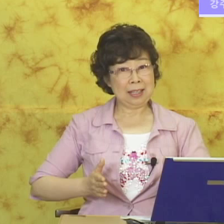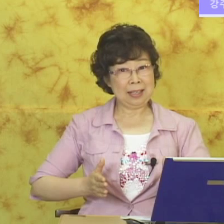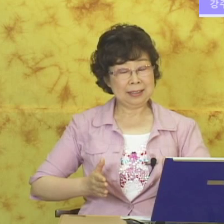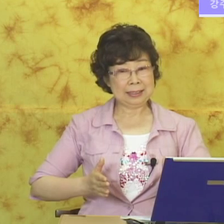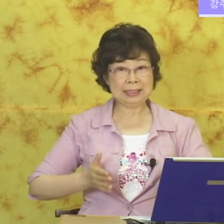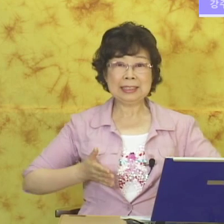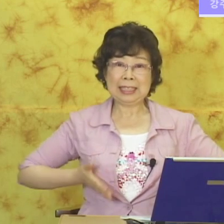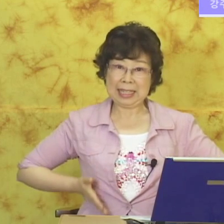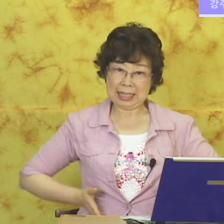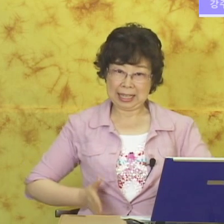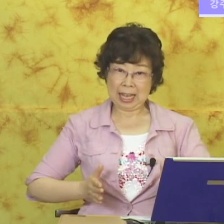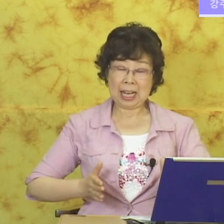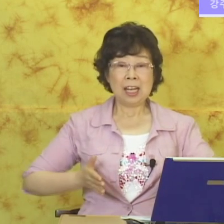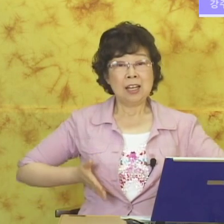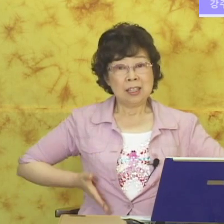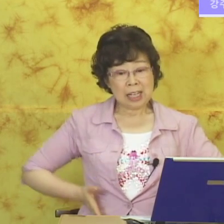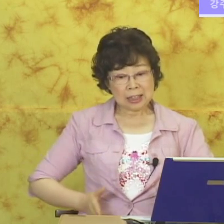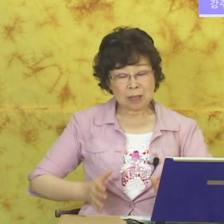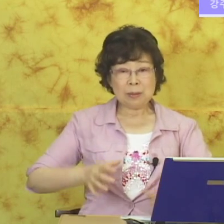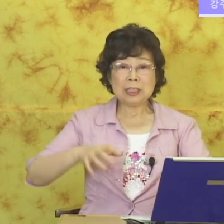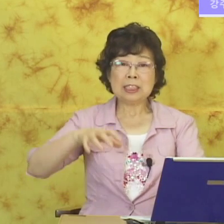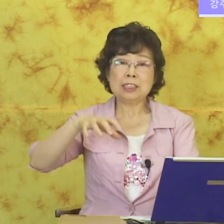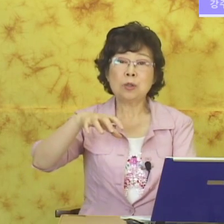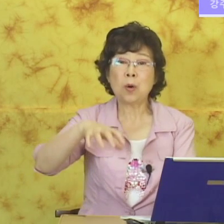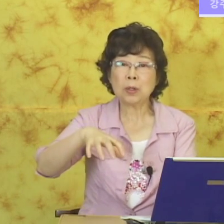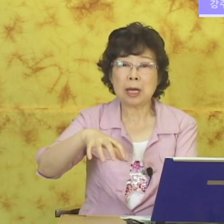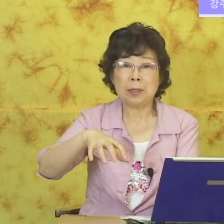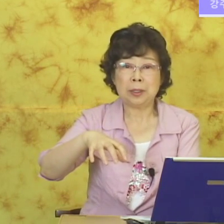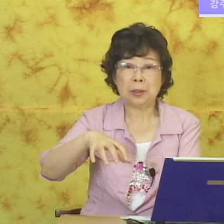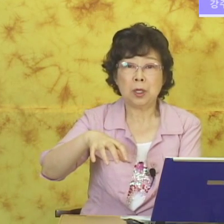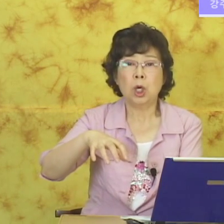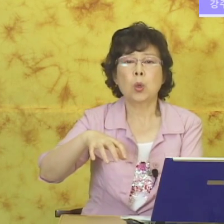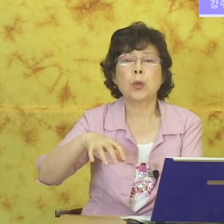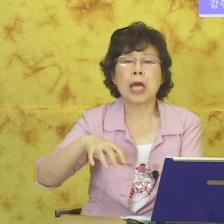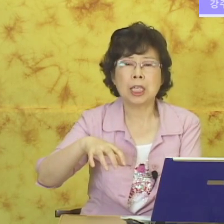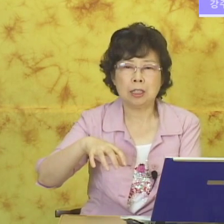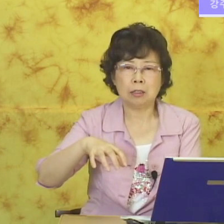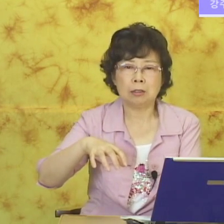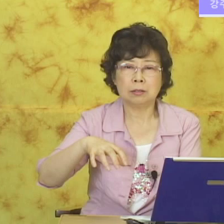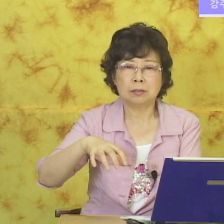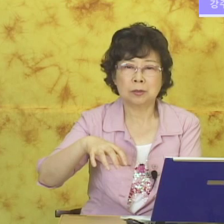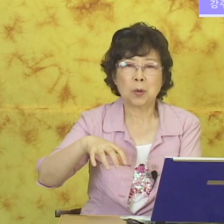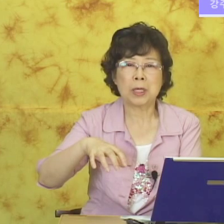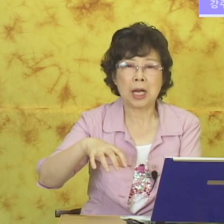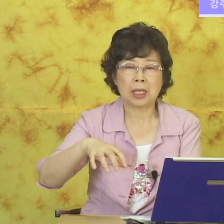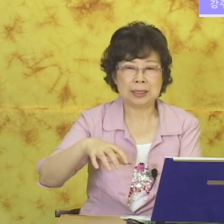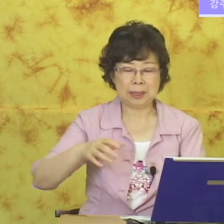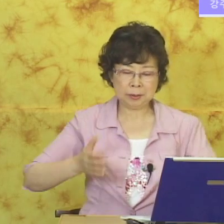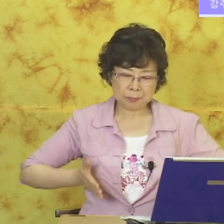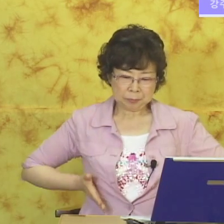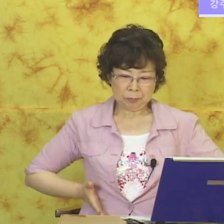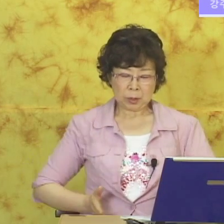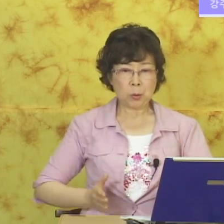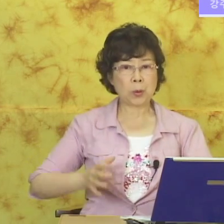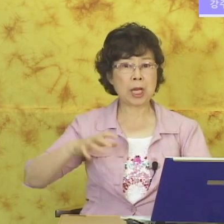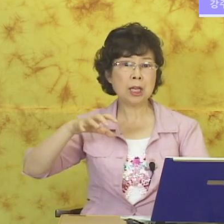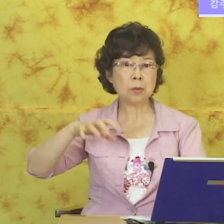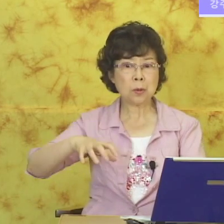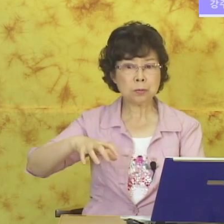다. 낳다. 낳다 플러스 곧 하면 고향이 되는 고향. 고향도